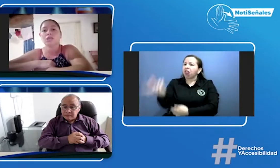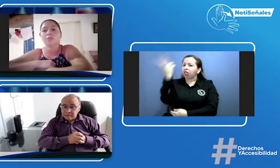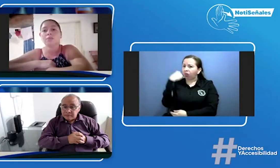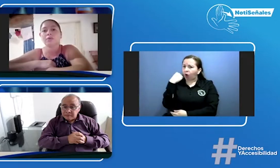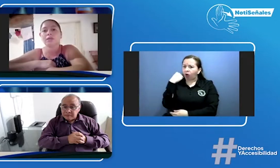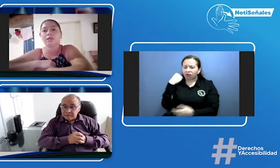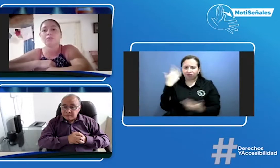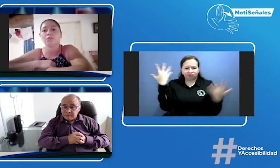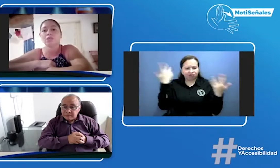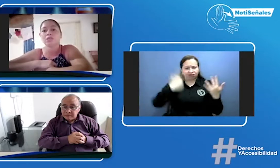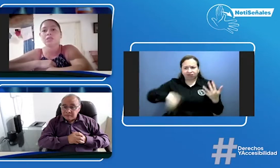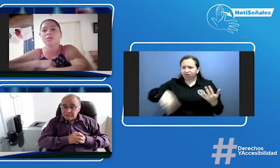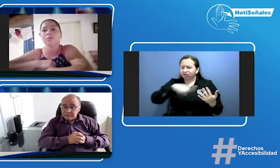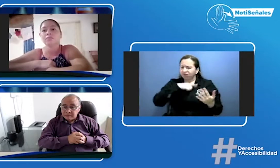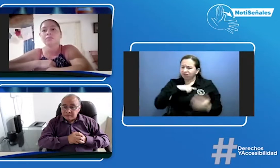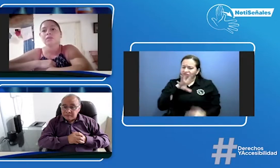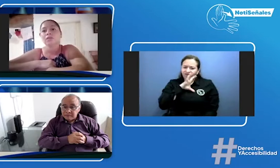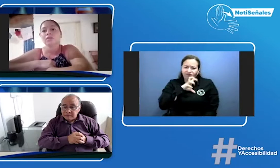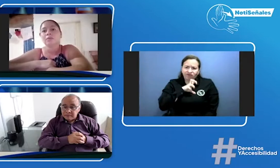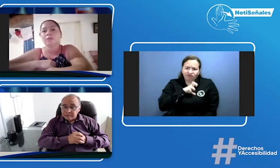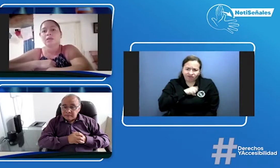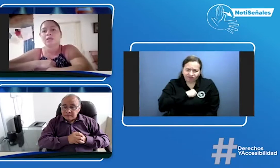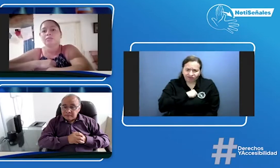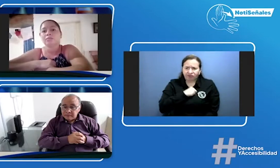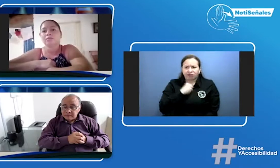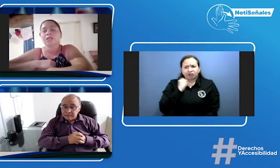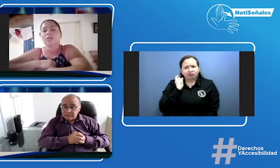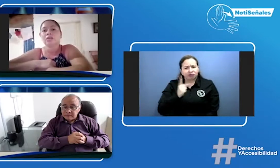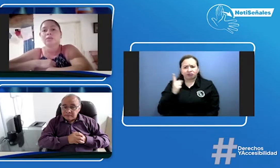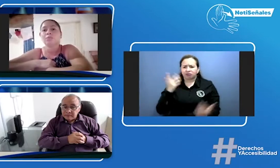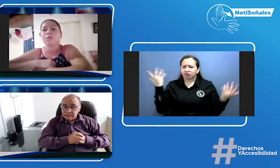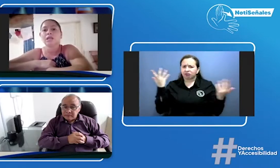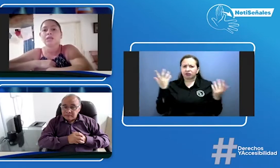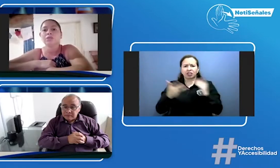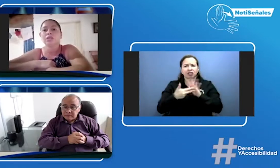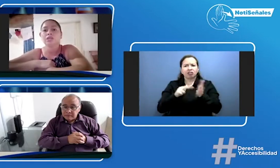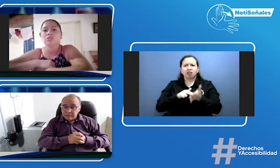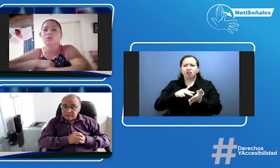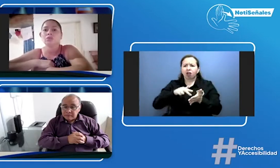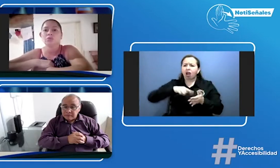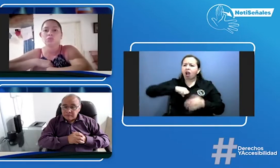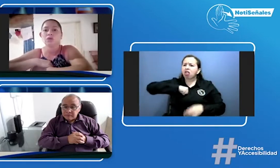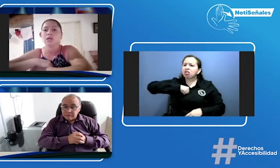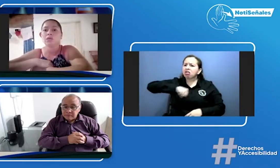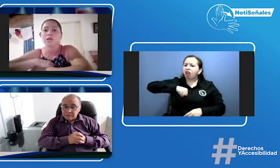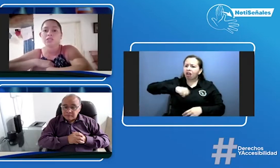pues de verdad muy triste de ver que nos están vulnerando el derecho a nuestros hijos a la educación.